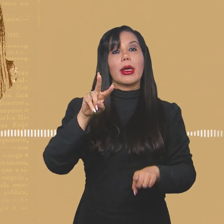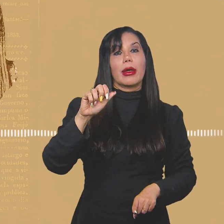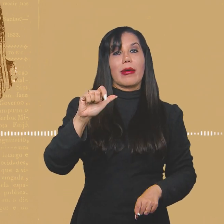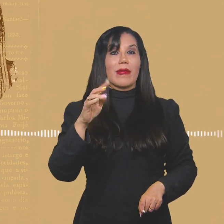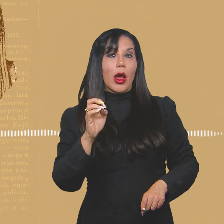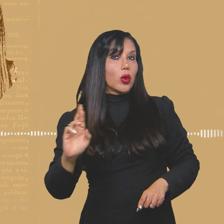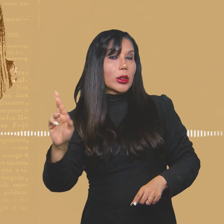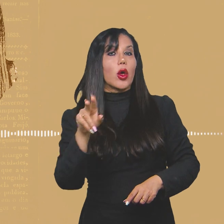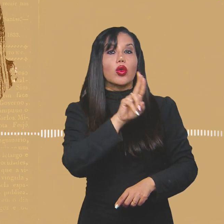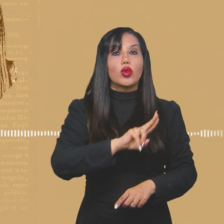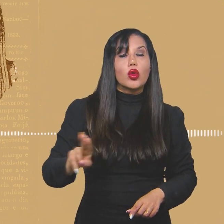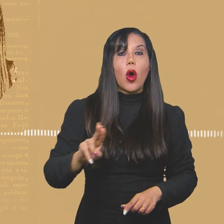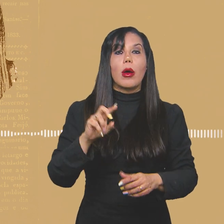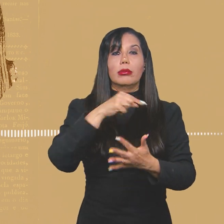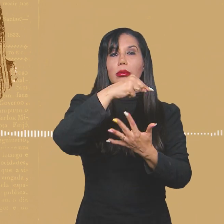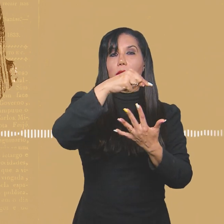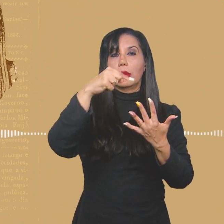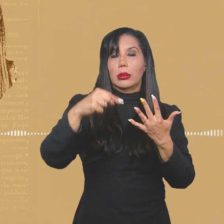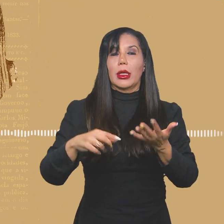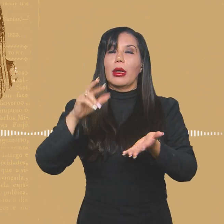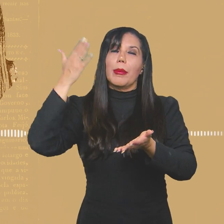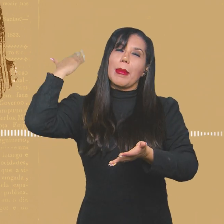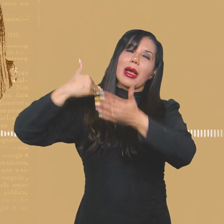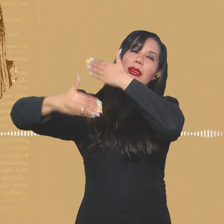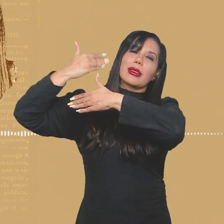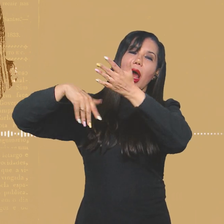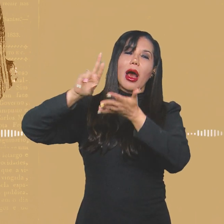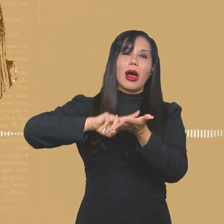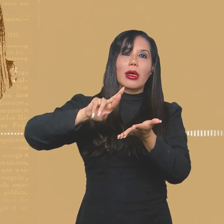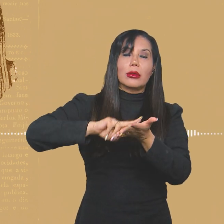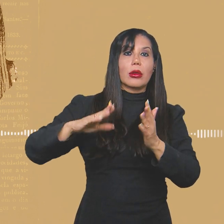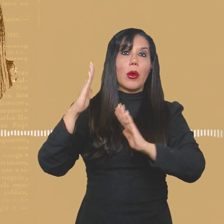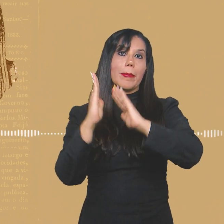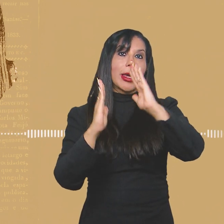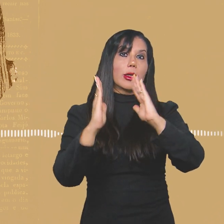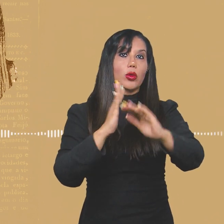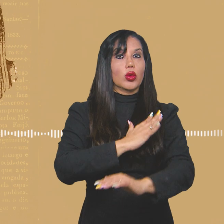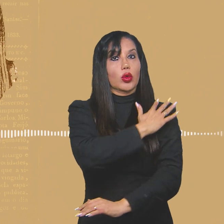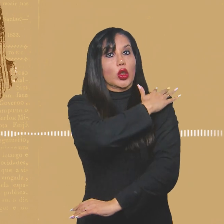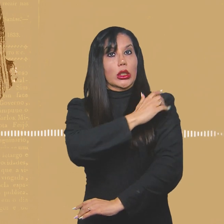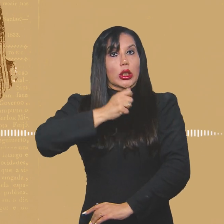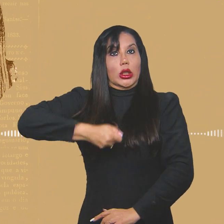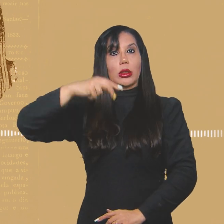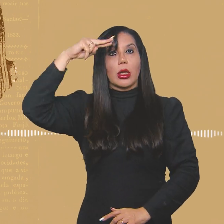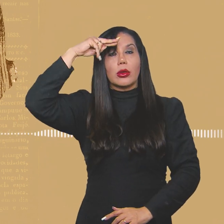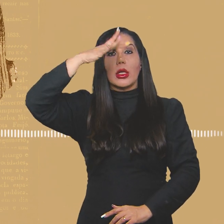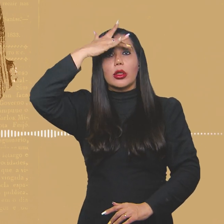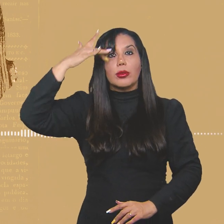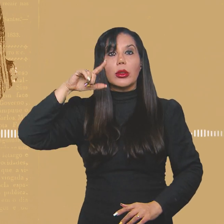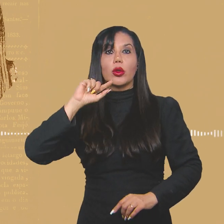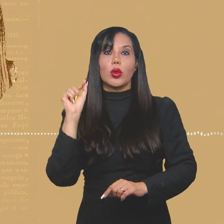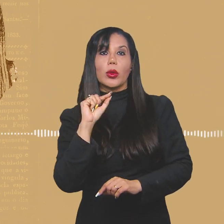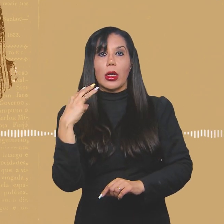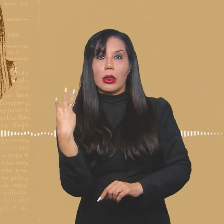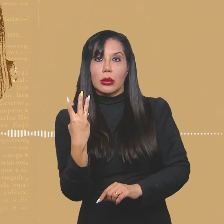Esses são os nomes iniciais do Tição. Na época da ditadura, as pessoas ficavam no máximo em três pessoas